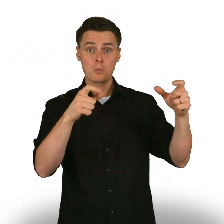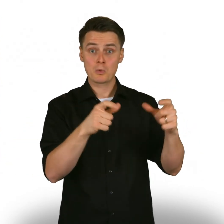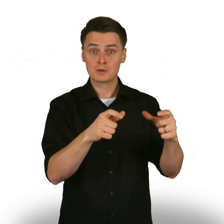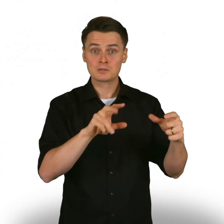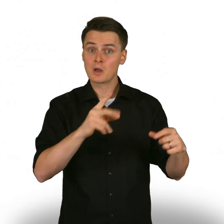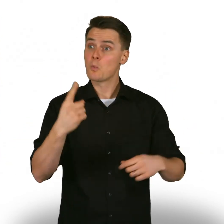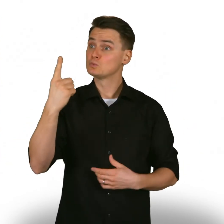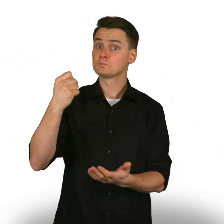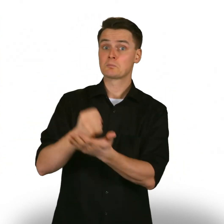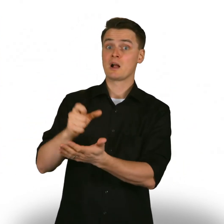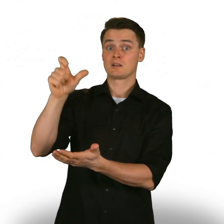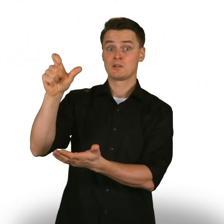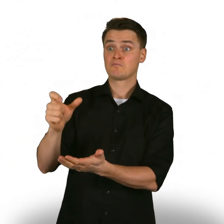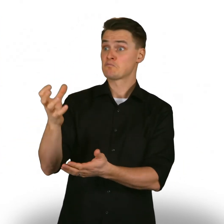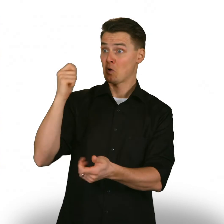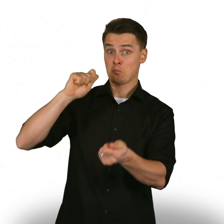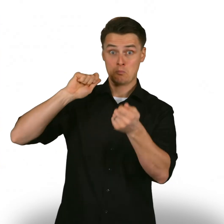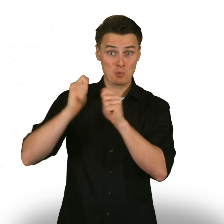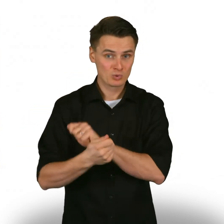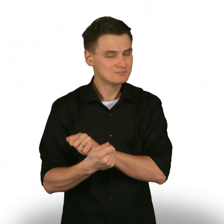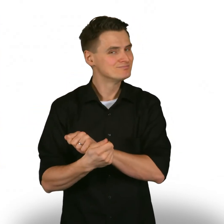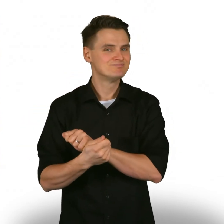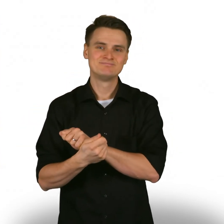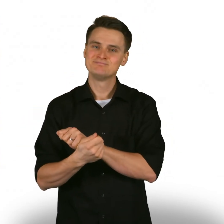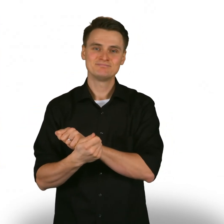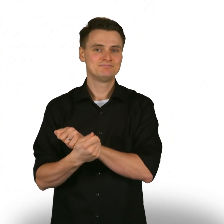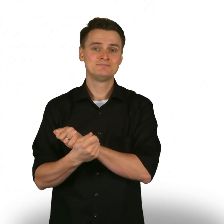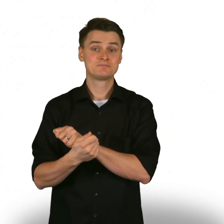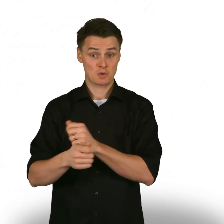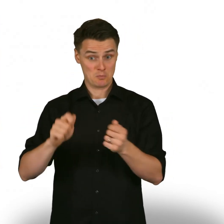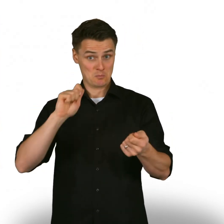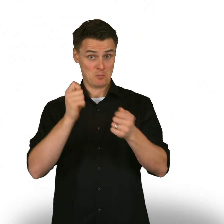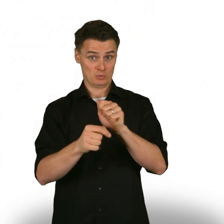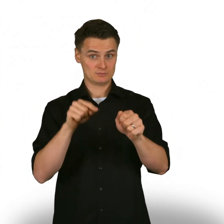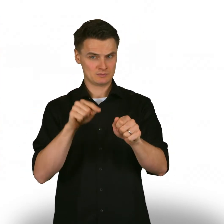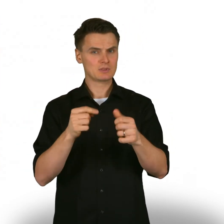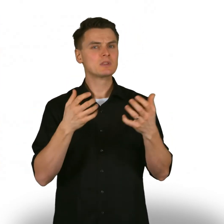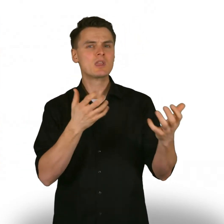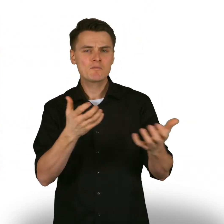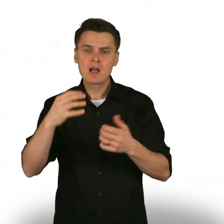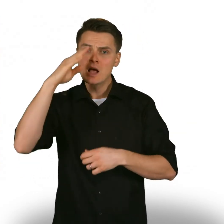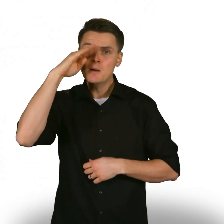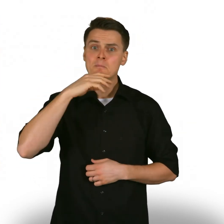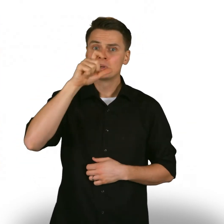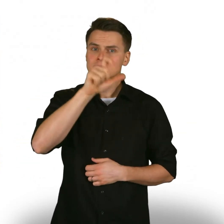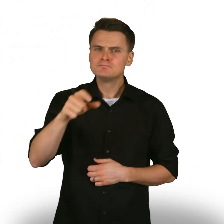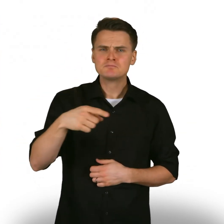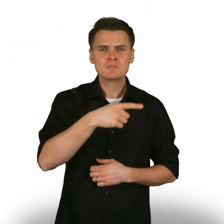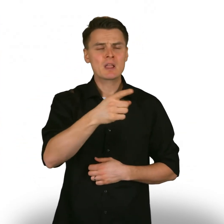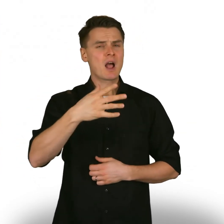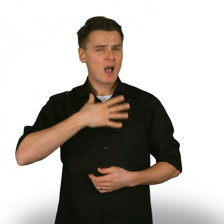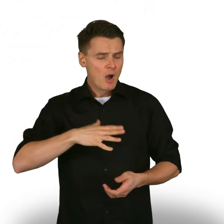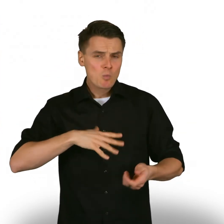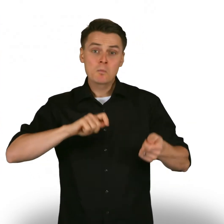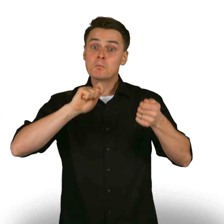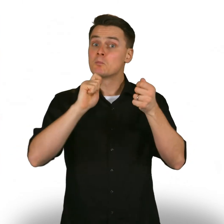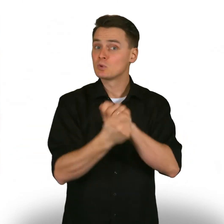ei voi tehdä yksi puolue tai yksittäinen päättäjä. Siihen tarvitaan ihmisiä, jotka tahtovat muutosta.